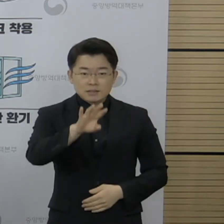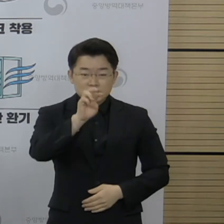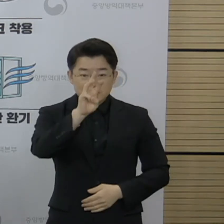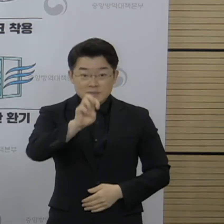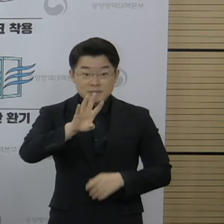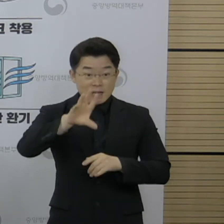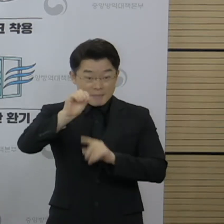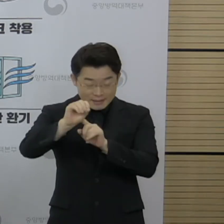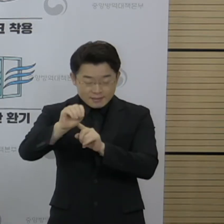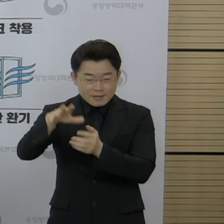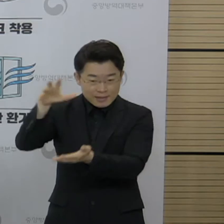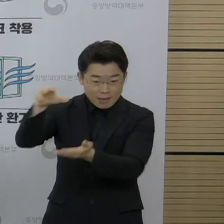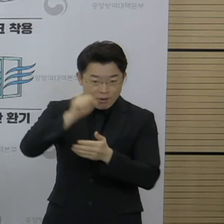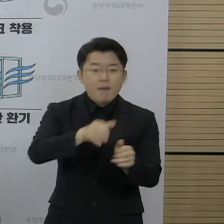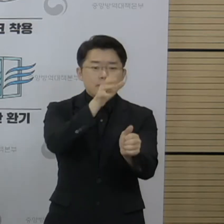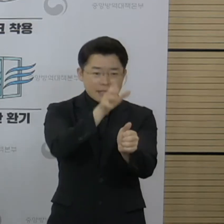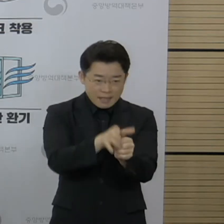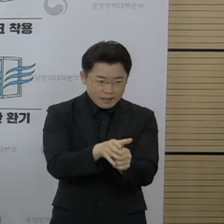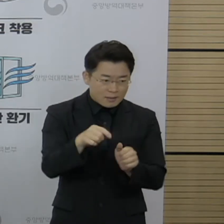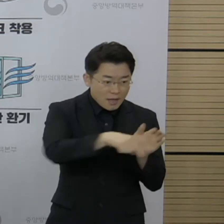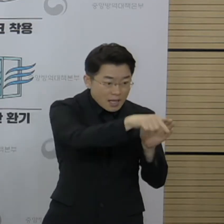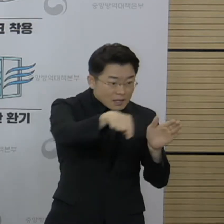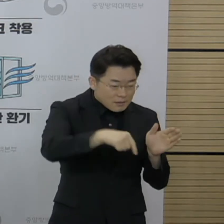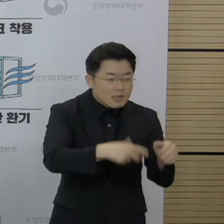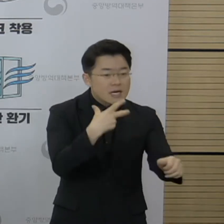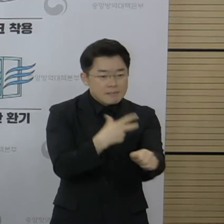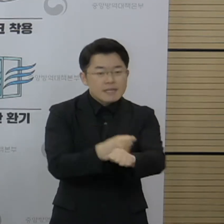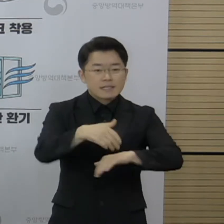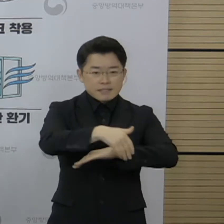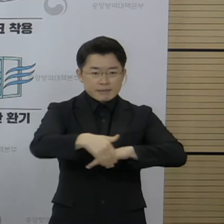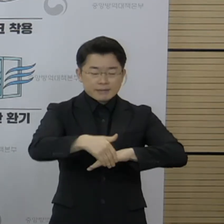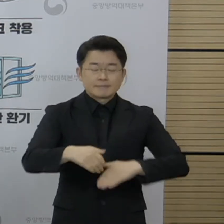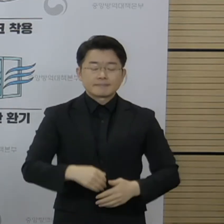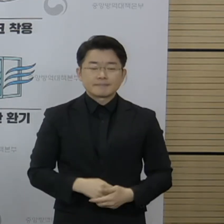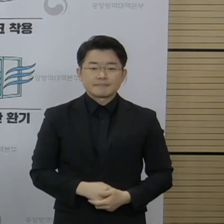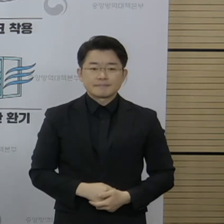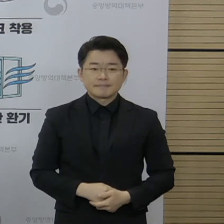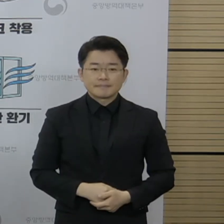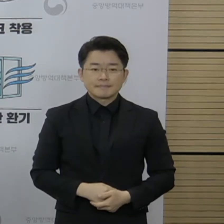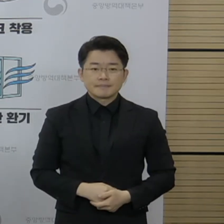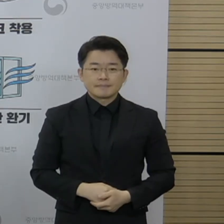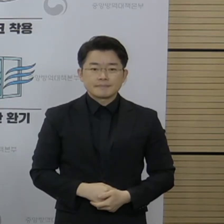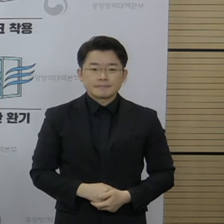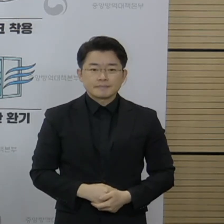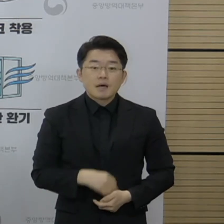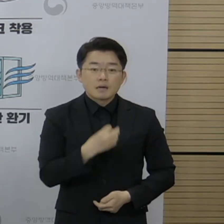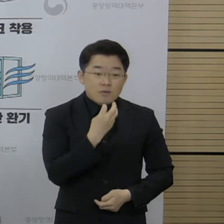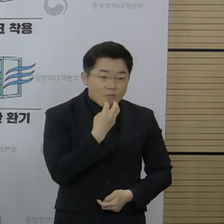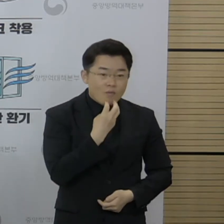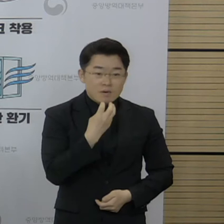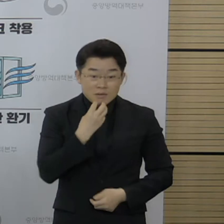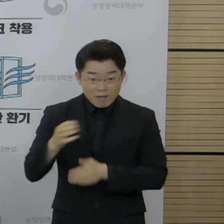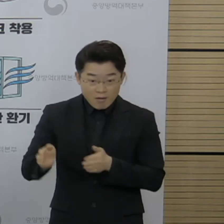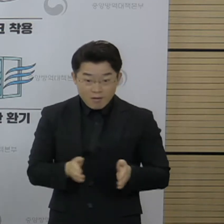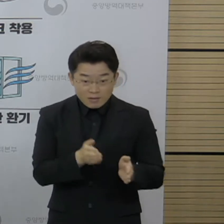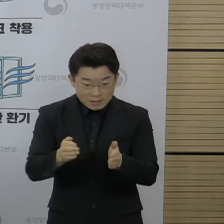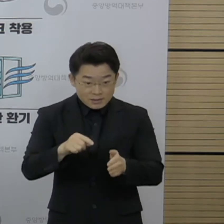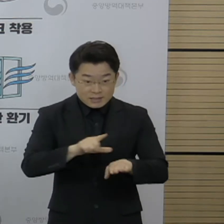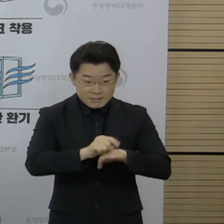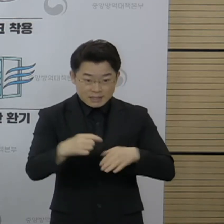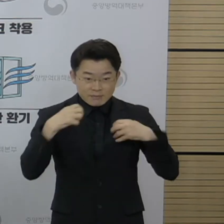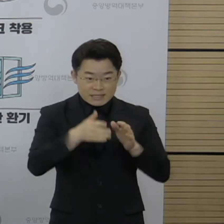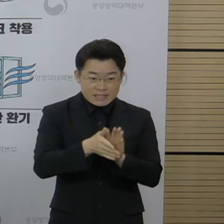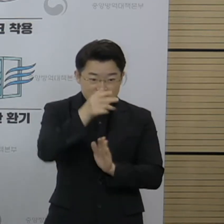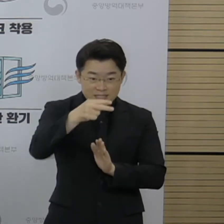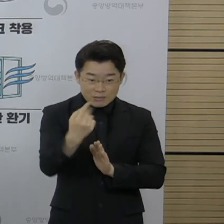백신이 지자체 자율접종 물량으로 먼저 1차적으로 공급이 될 예정이고요. 서울, 경기의 지자체 시도는